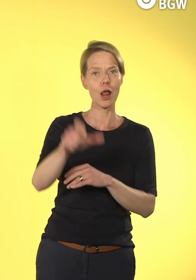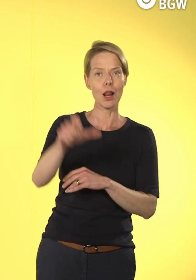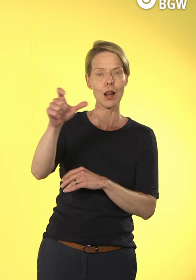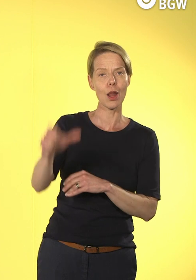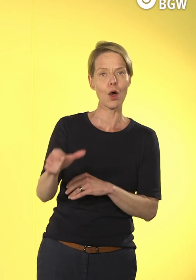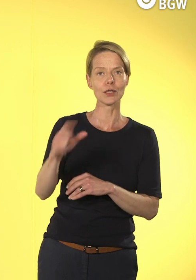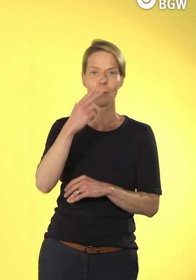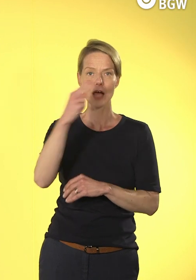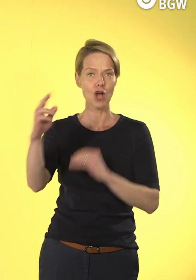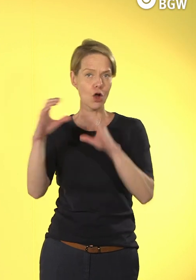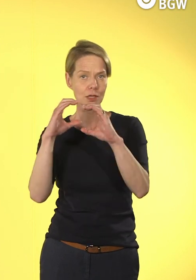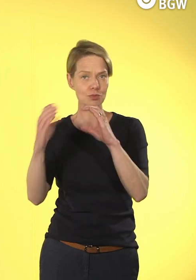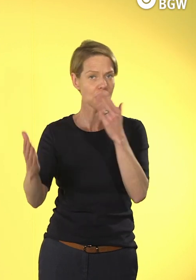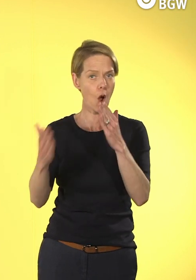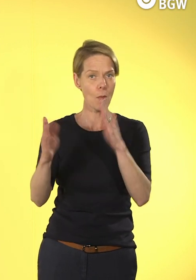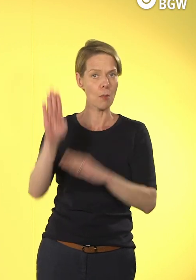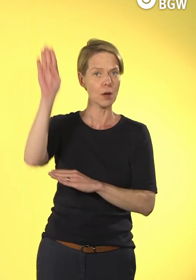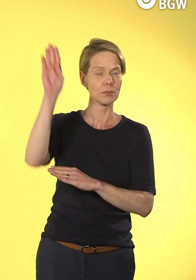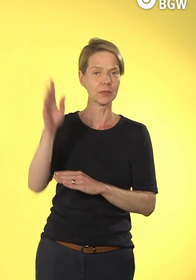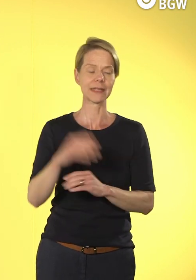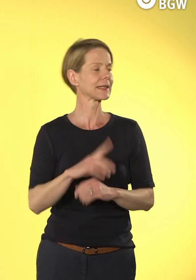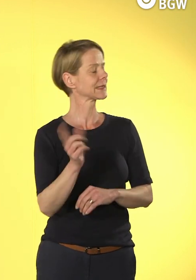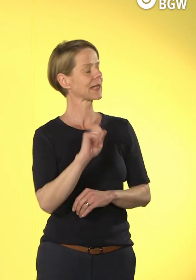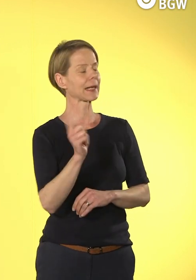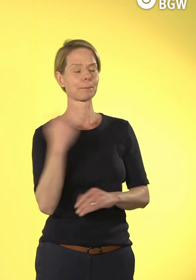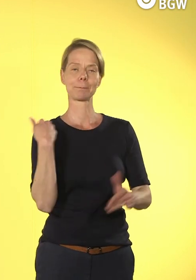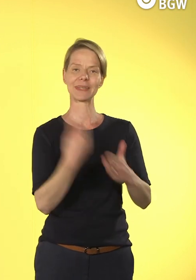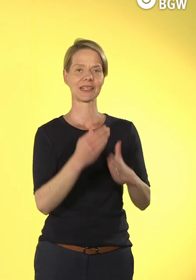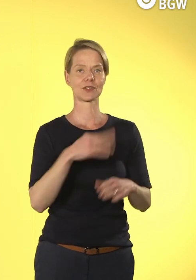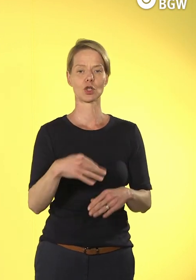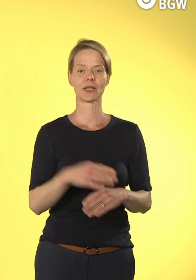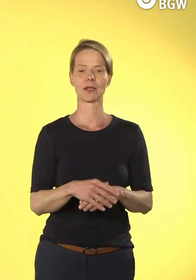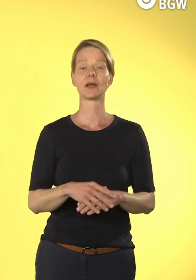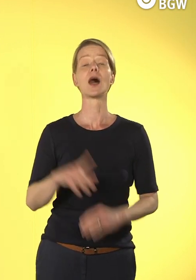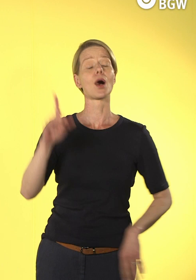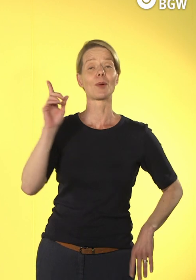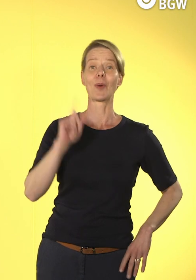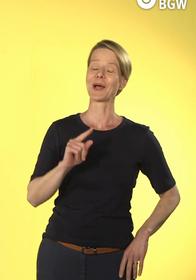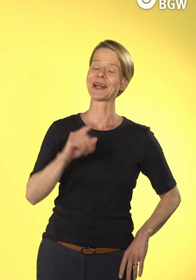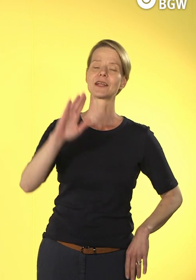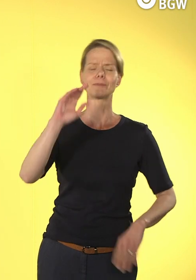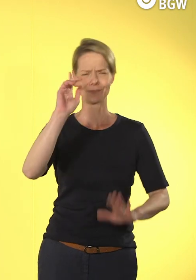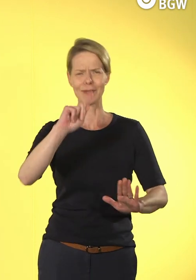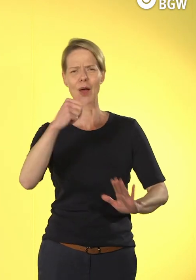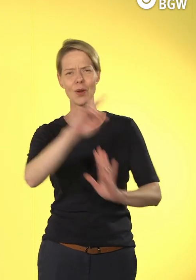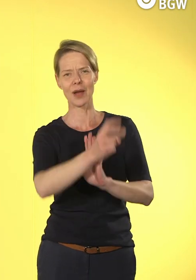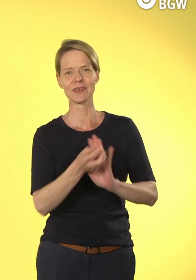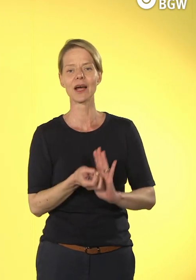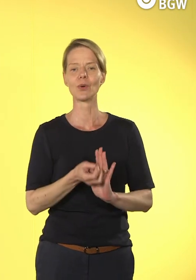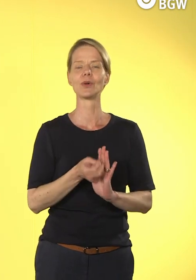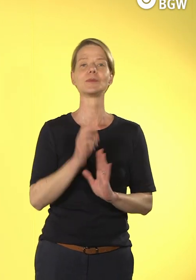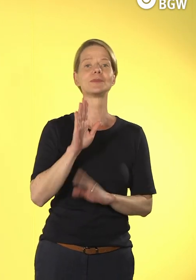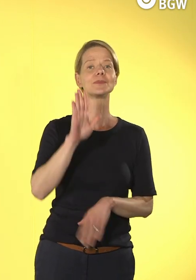oder... Nein, hat sich bis jetzt keiner gemeldet. Machen wir nochmal Werbung für die Frage, wo liegen denn Ihre Schwerpunkte beim Thema